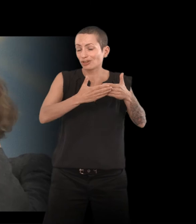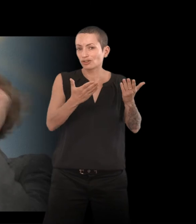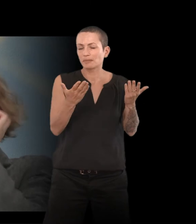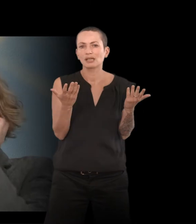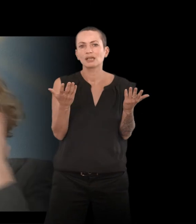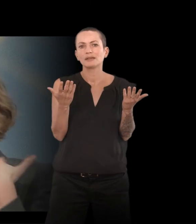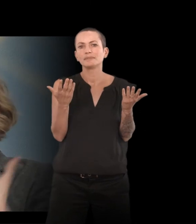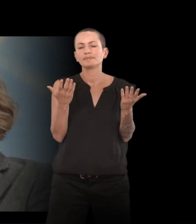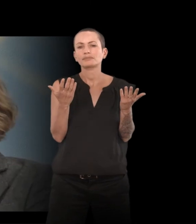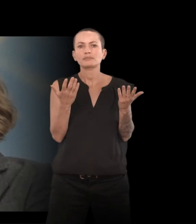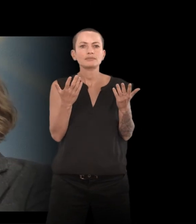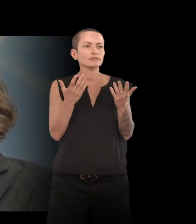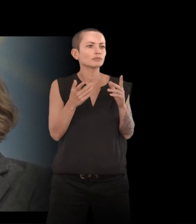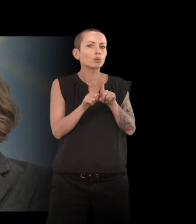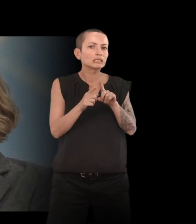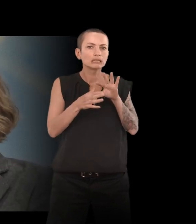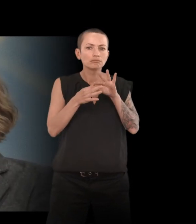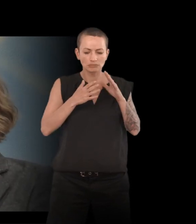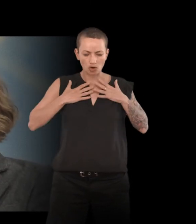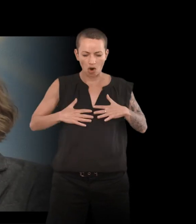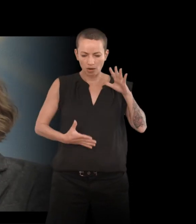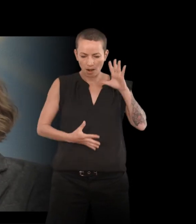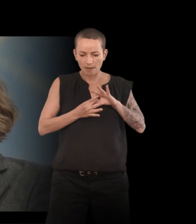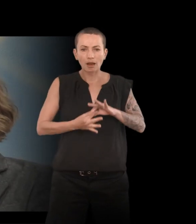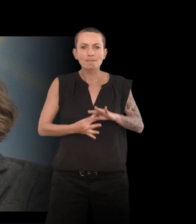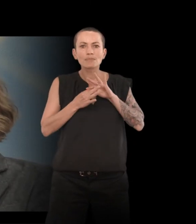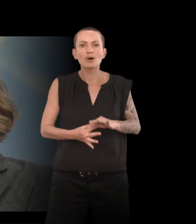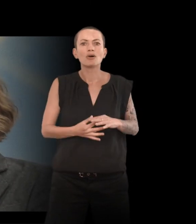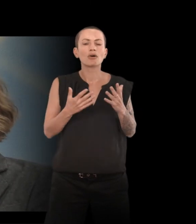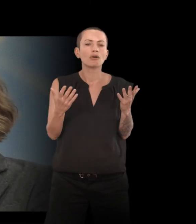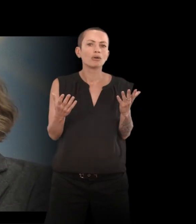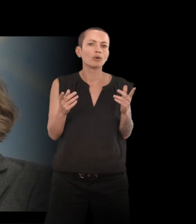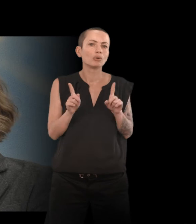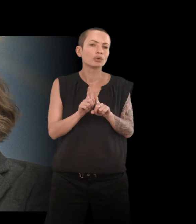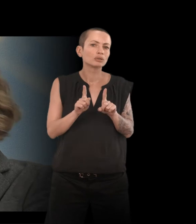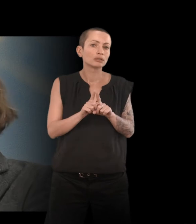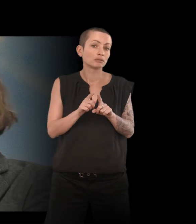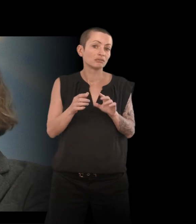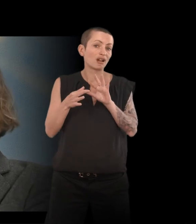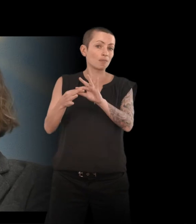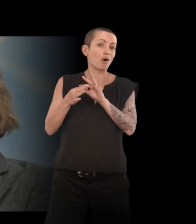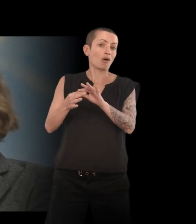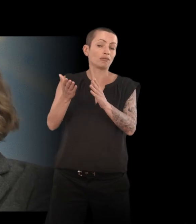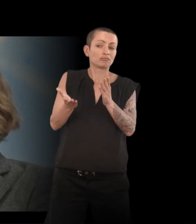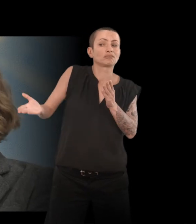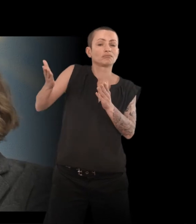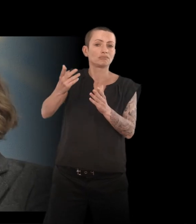Mais même le rapport au corps, le rapport au docteur, au médecin, le rapport aux autres,